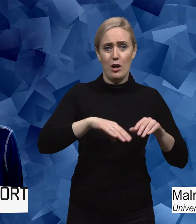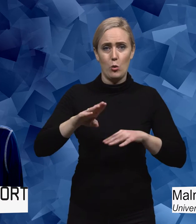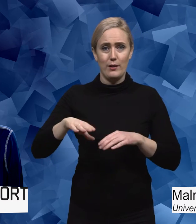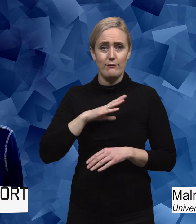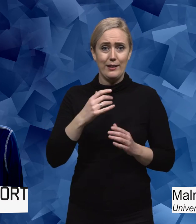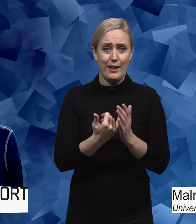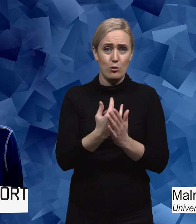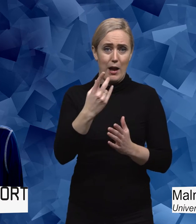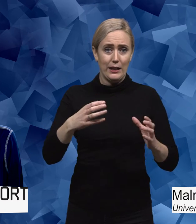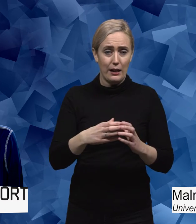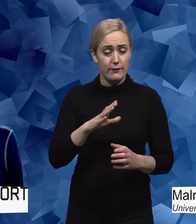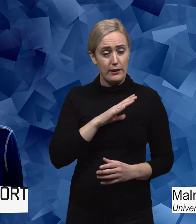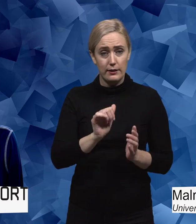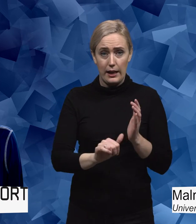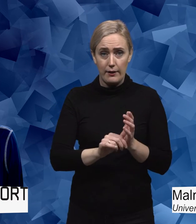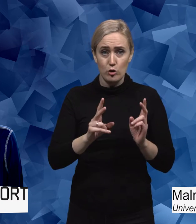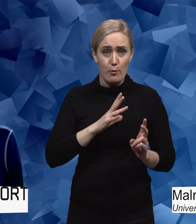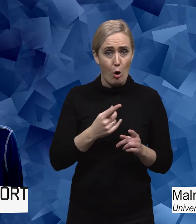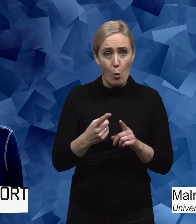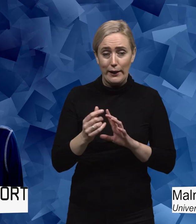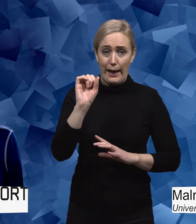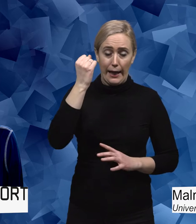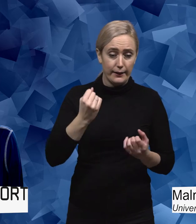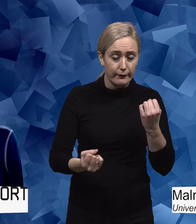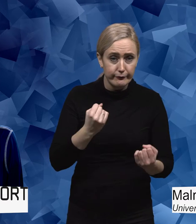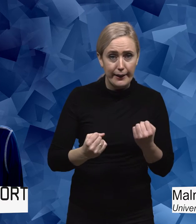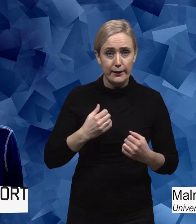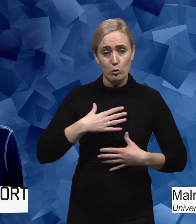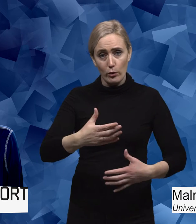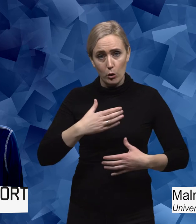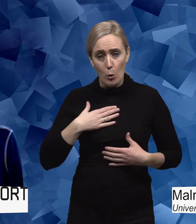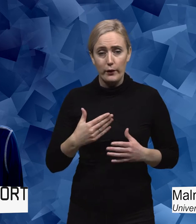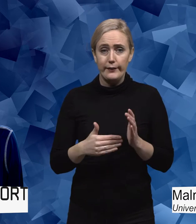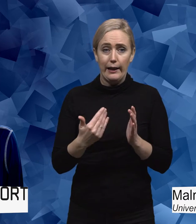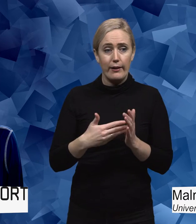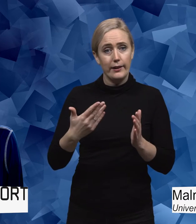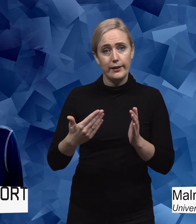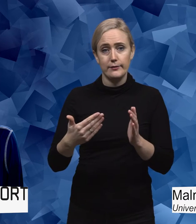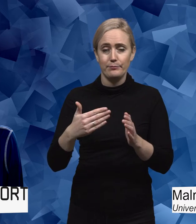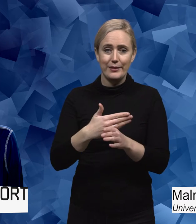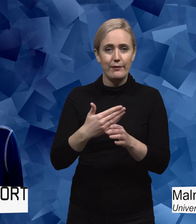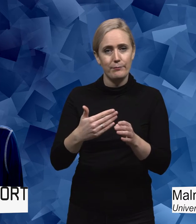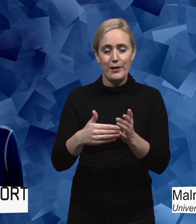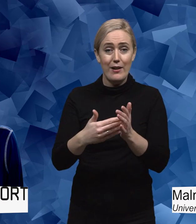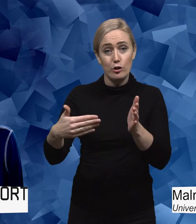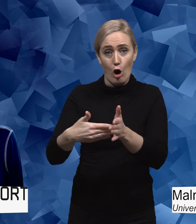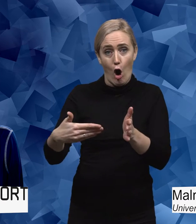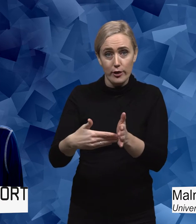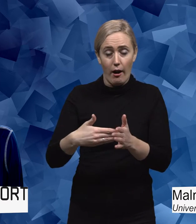en klass. Det finns elever med olika längd, vikt, kondition. De kan ha tillfälliga skador. De kan ha kroniska sjukdomar.